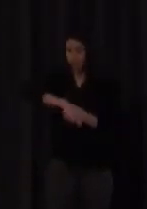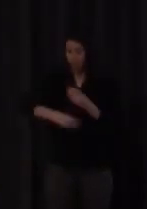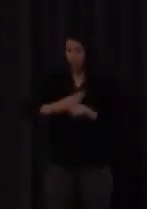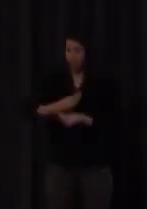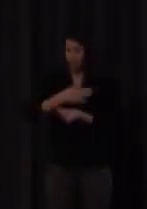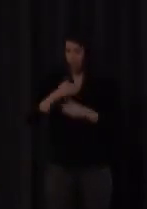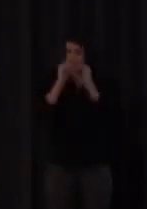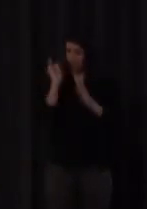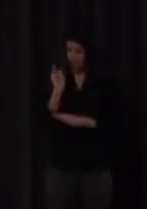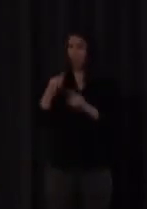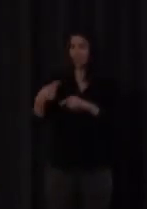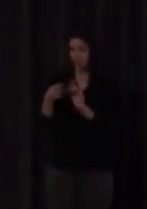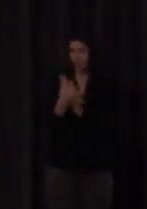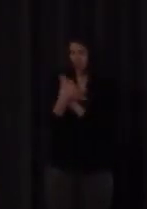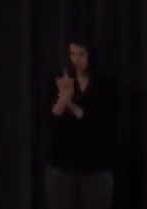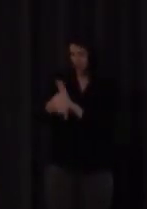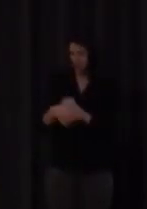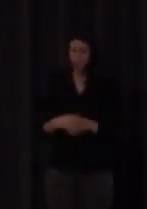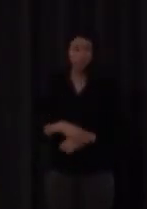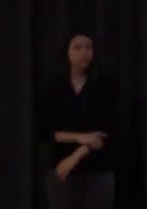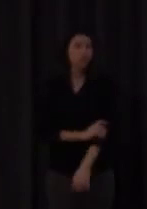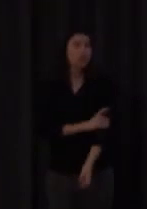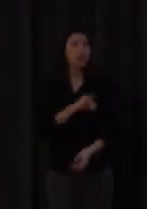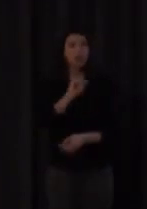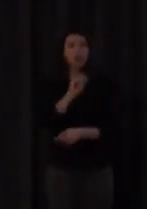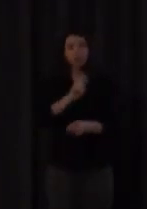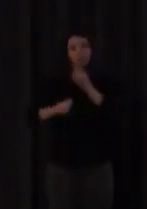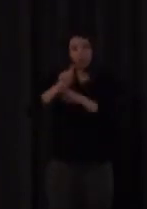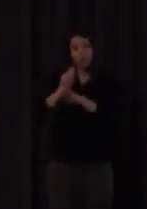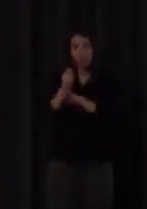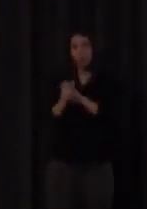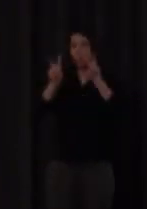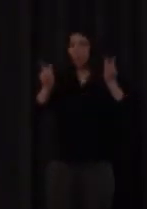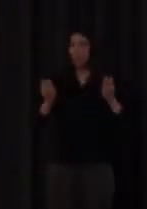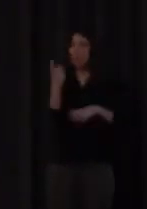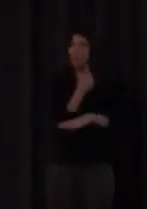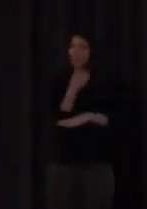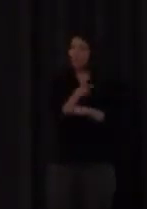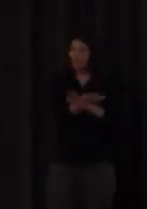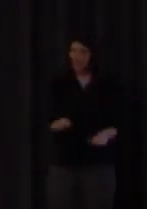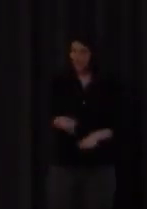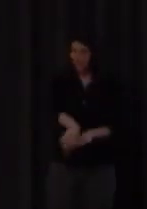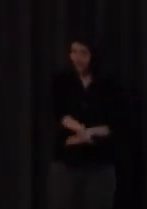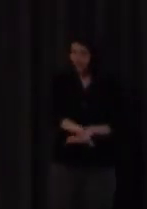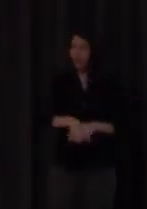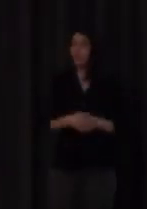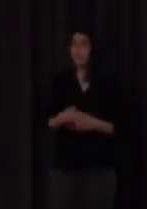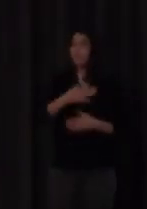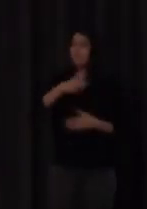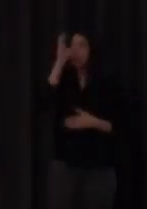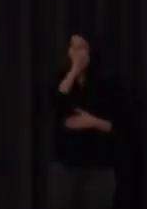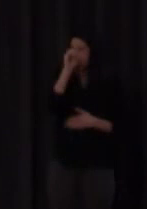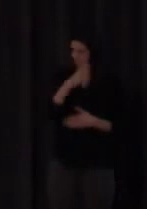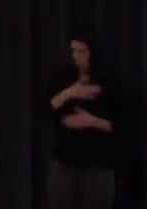explicaré también y vuelvo un poco a lo de primaria a decir que en mi opinión